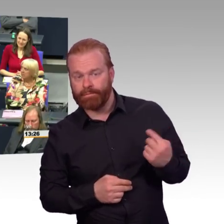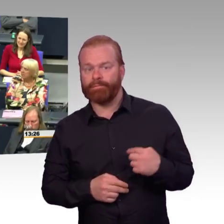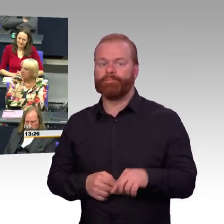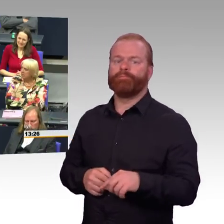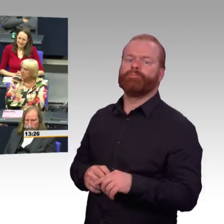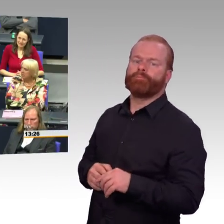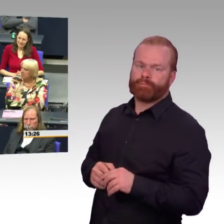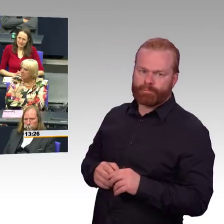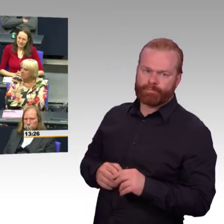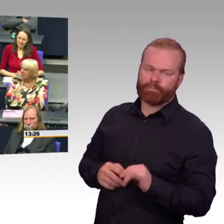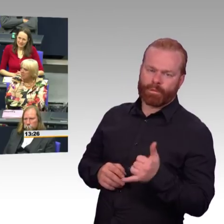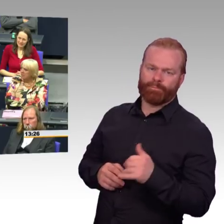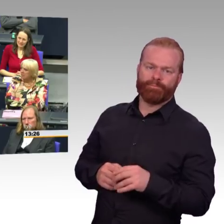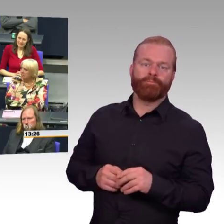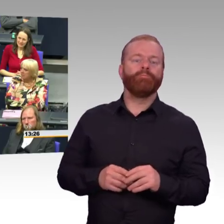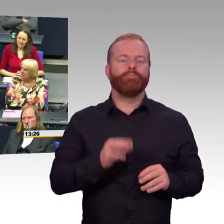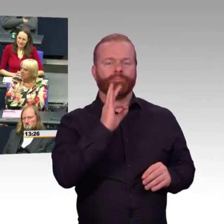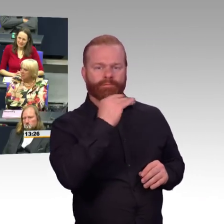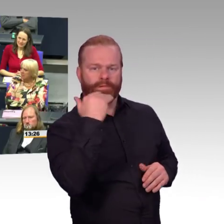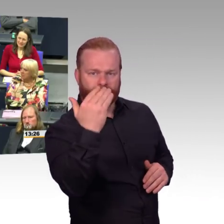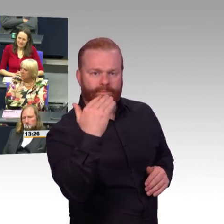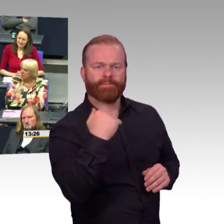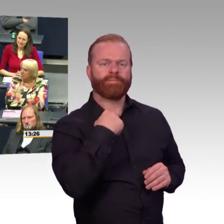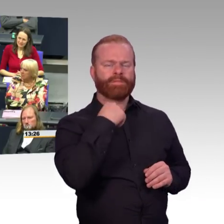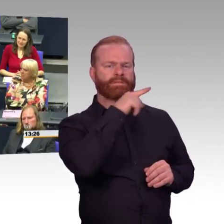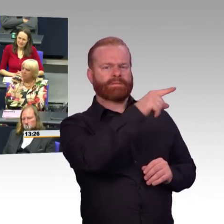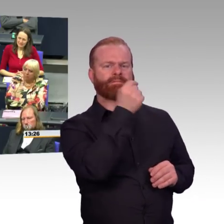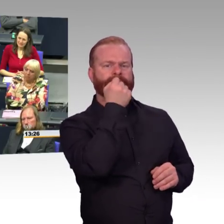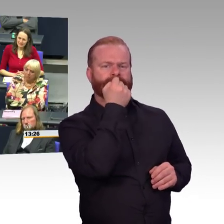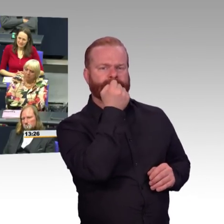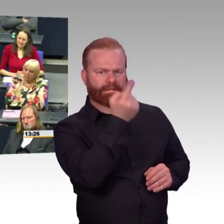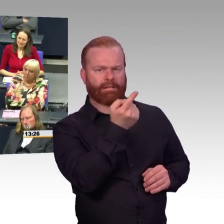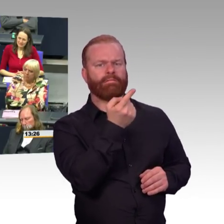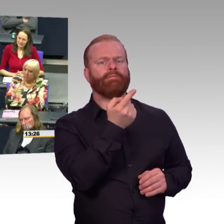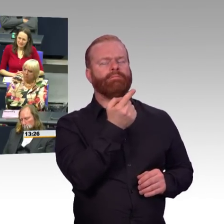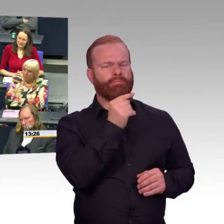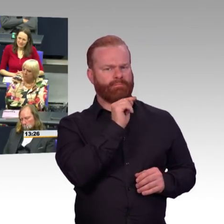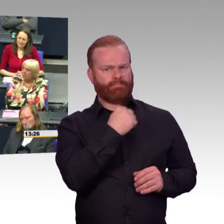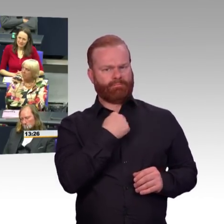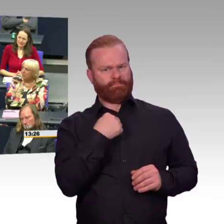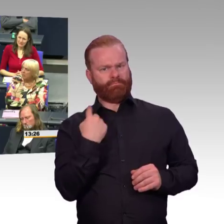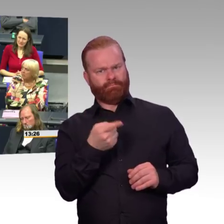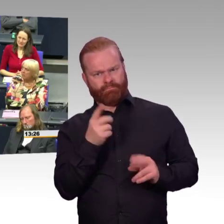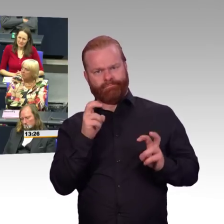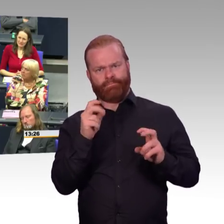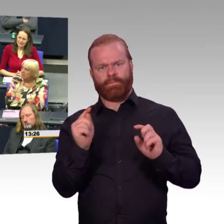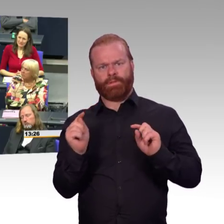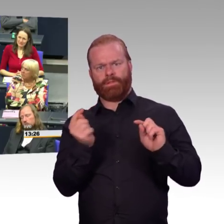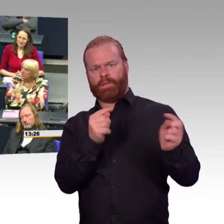einen Antrag vorgelegt. Und sonst hätten wir auch nicht einzelne Kraftwerke angeschaut und geschaut, wie lange die Restlaufzeiten sind, beziehungsweise wie lange sie am Netz sind.